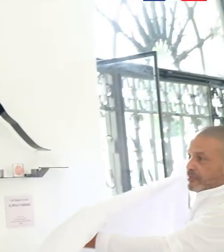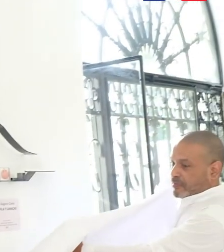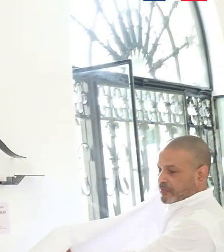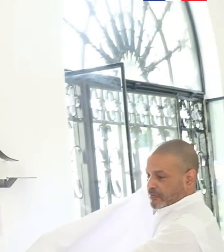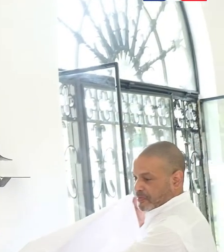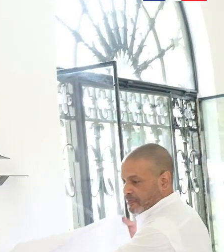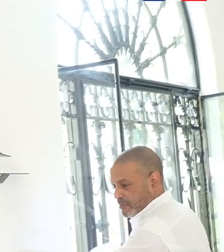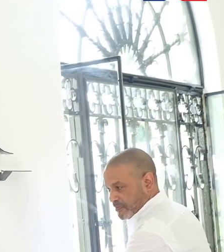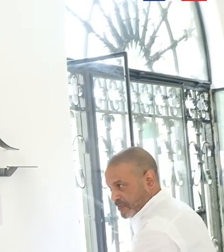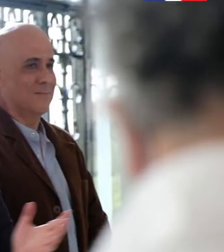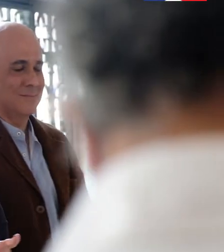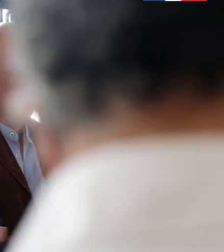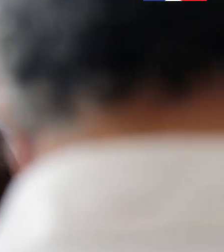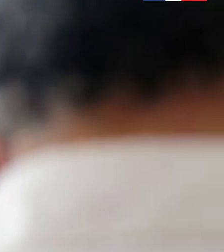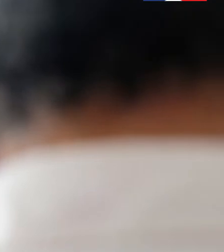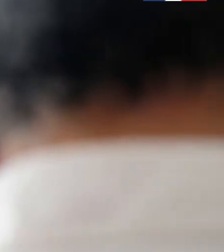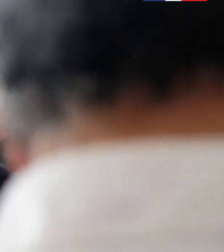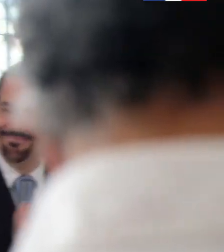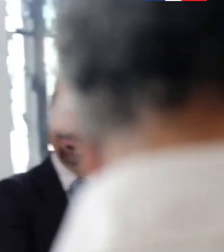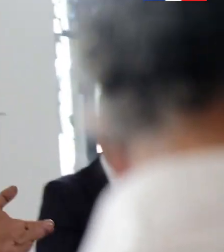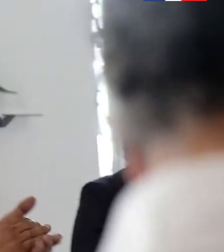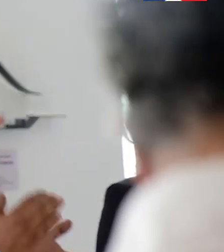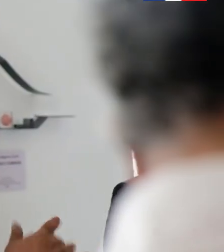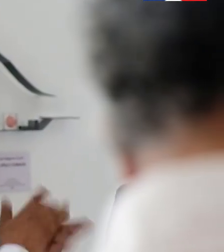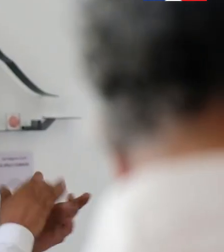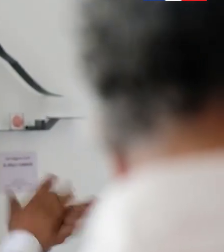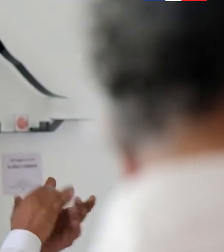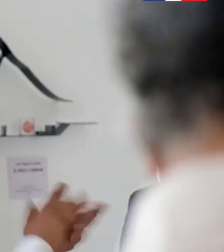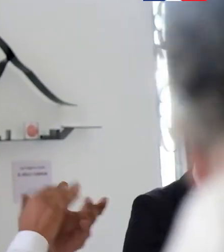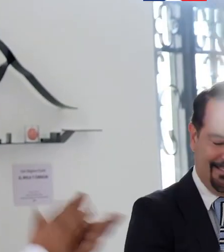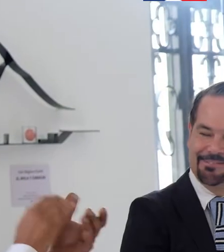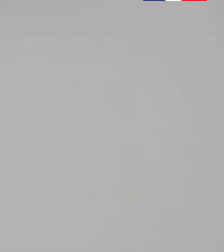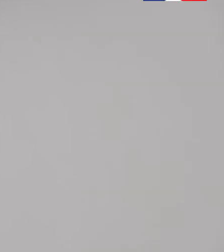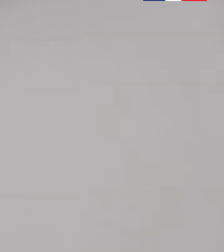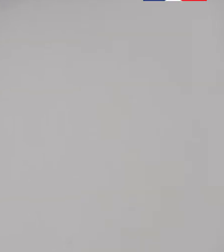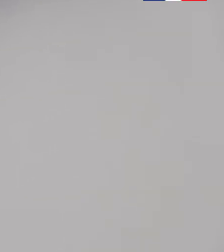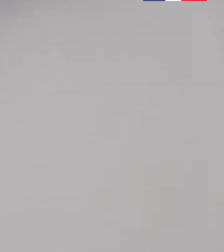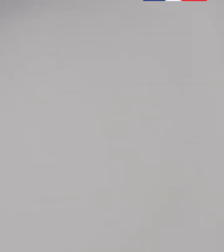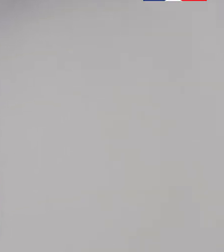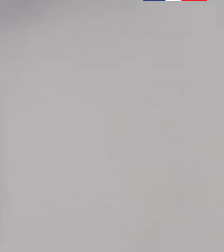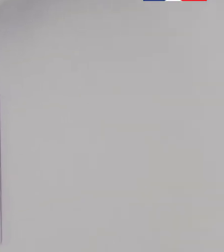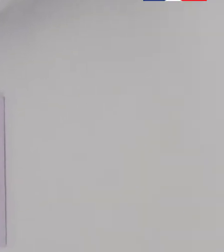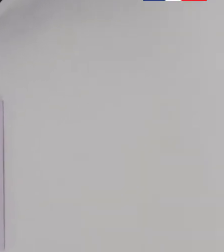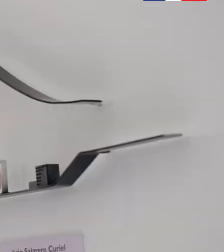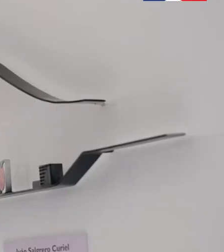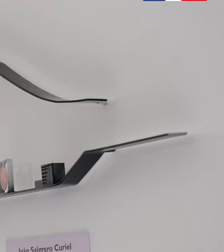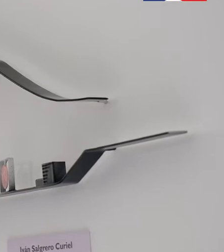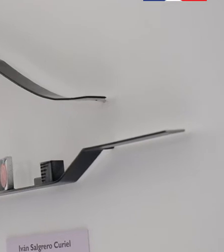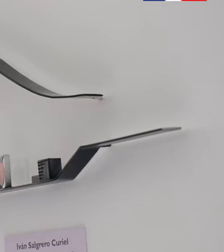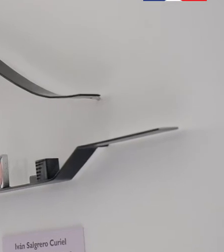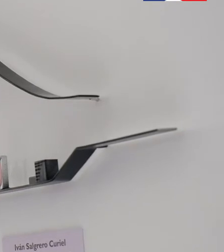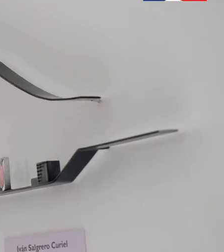o de Daft Punk sinfónico, hasta obras de teatro, desde seminarios científicos y académicos, hasta